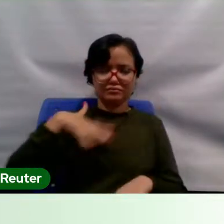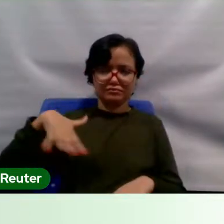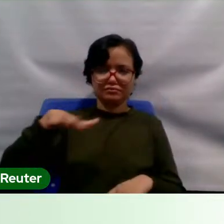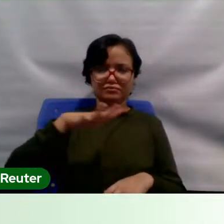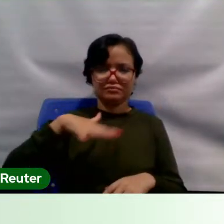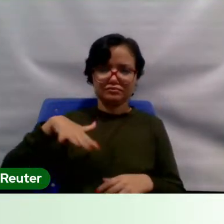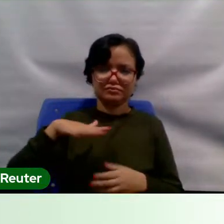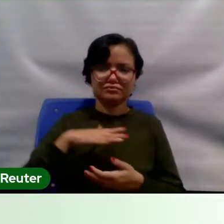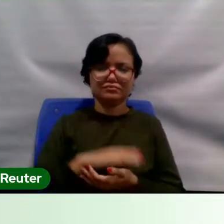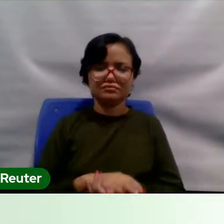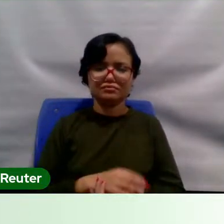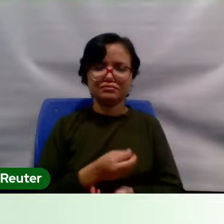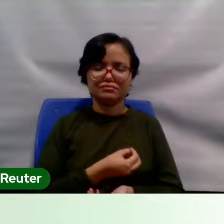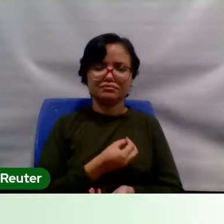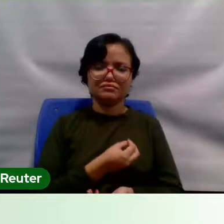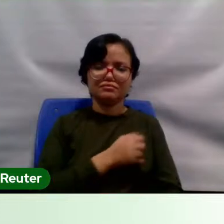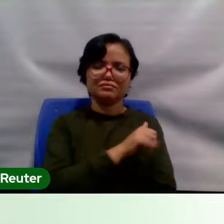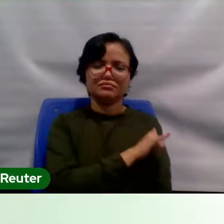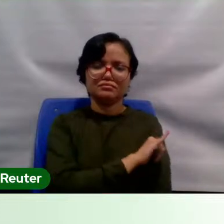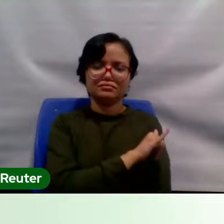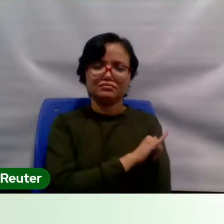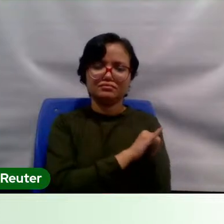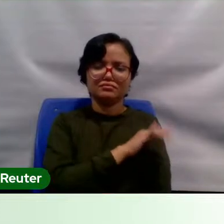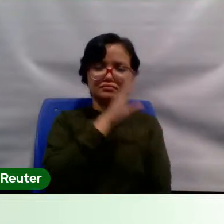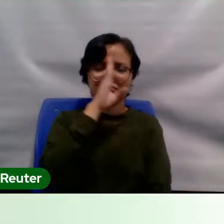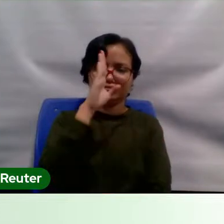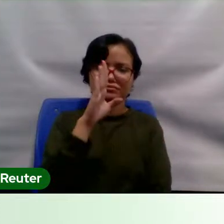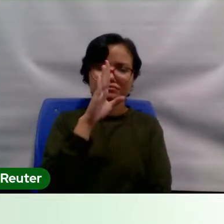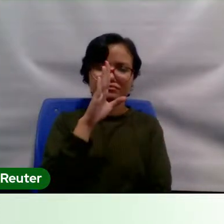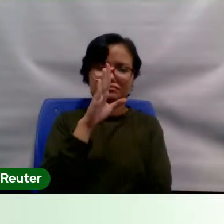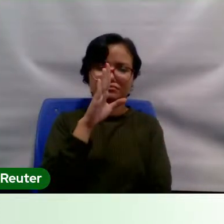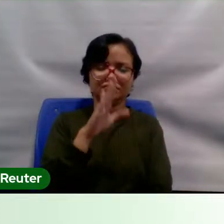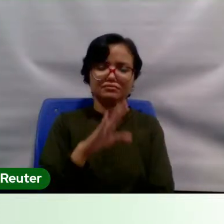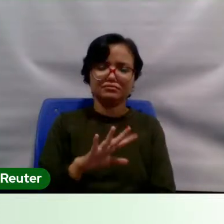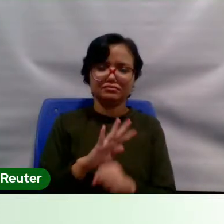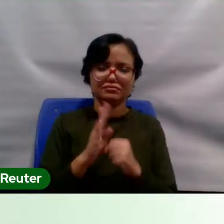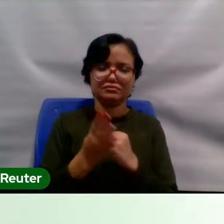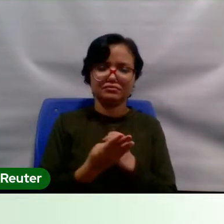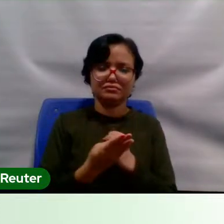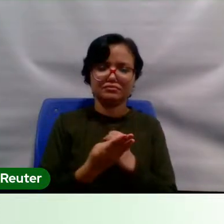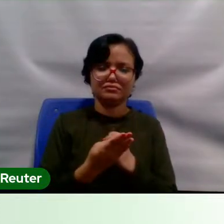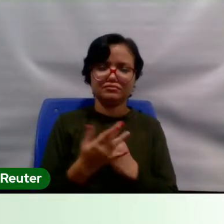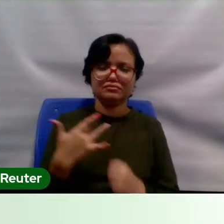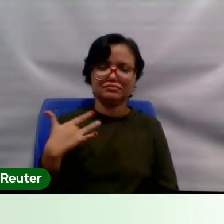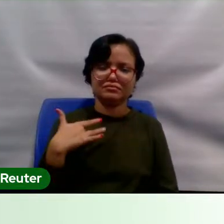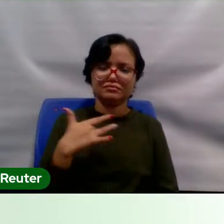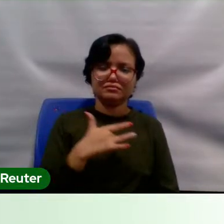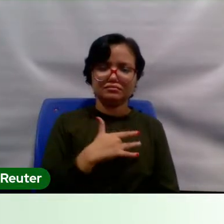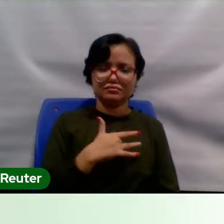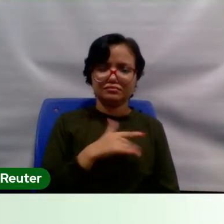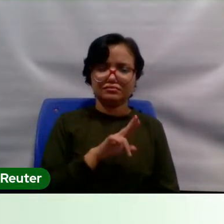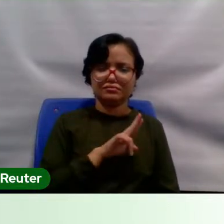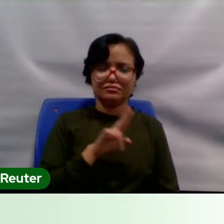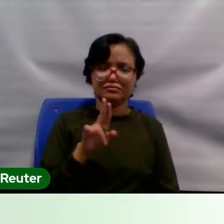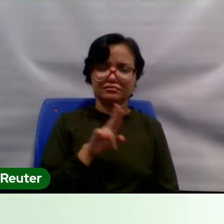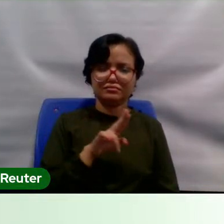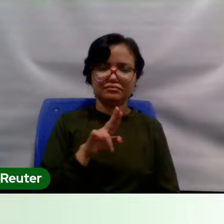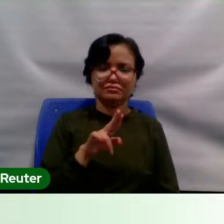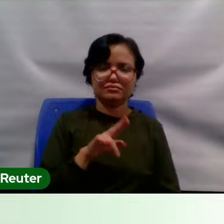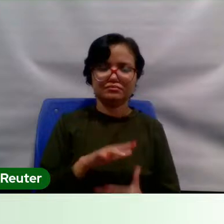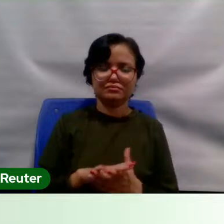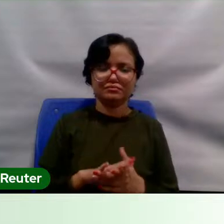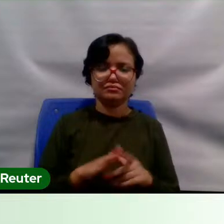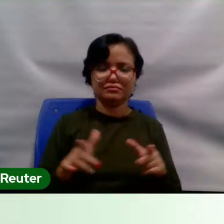no Rio de Janeiro, principalmente ali no bairro da saúde, que era chamado de pequena África, que se recusavam